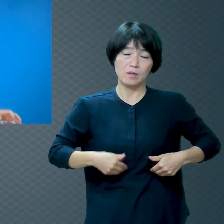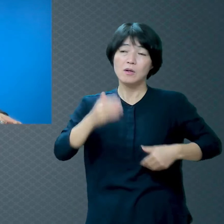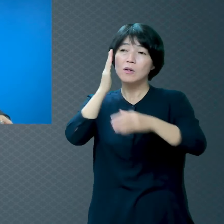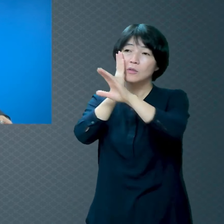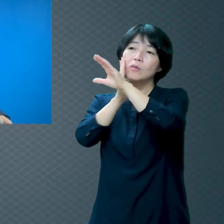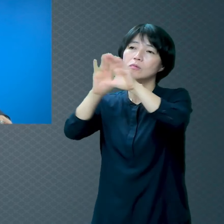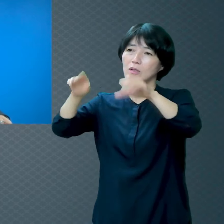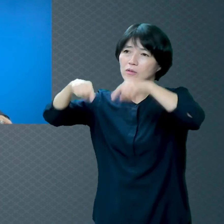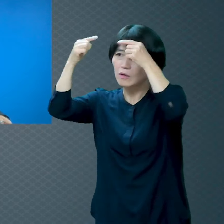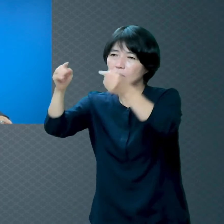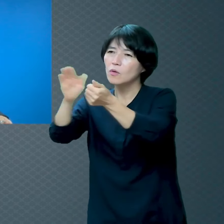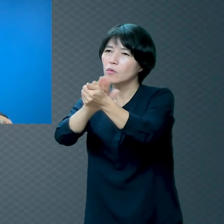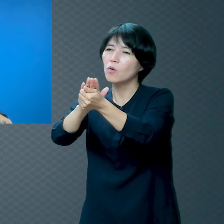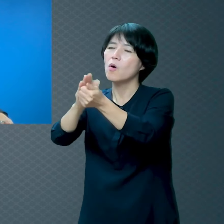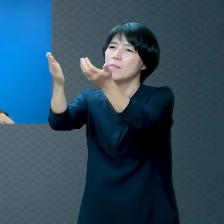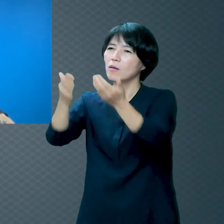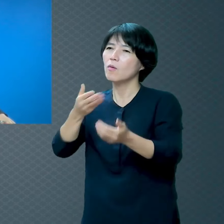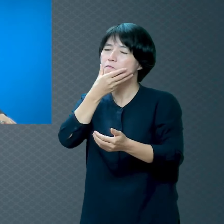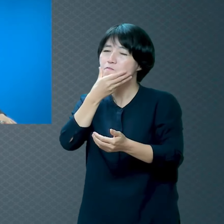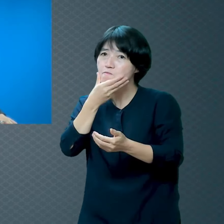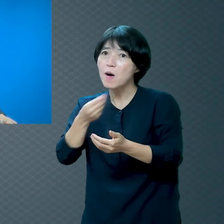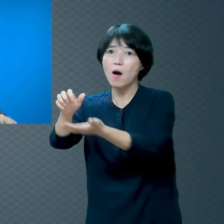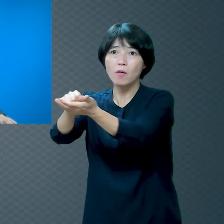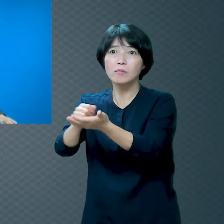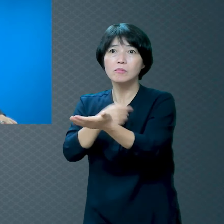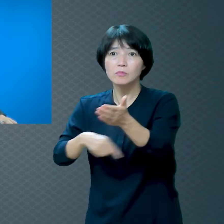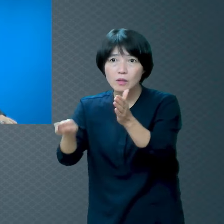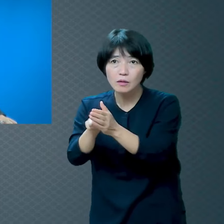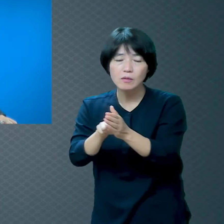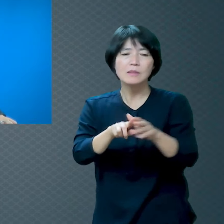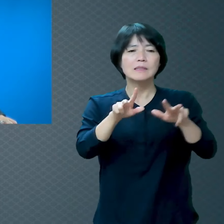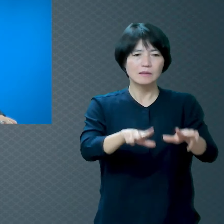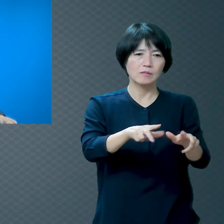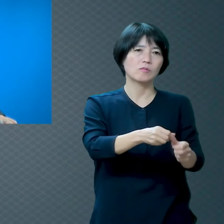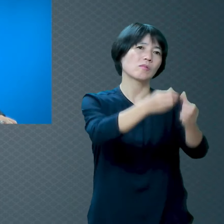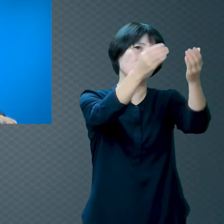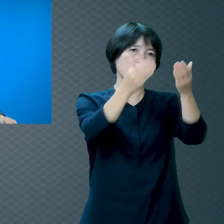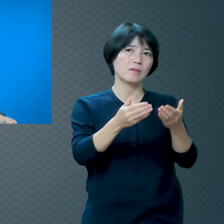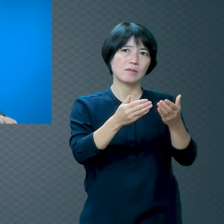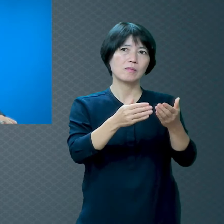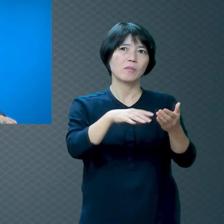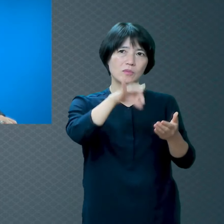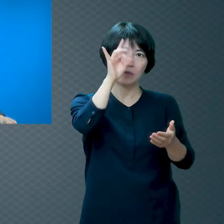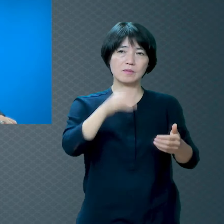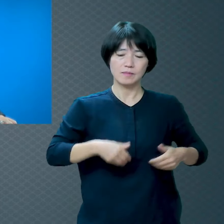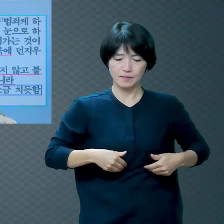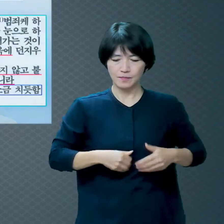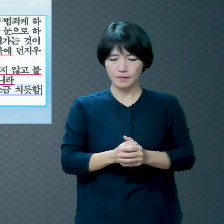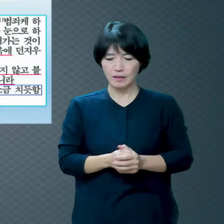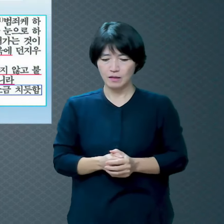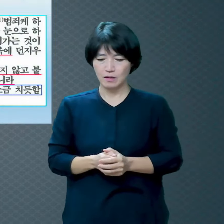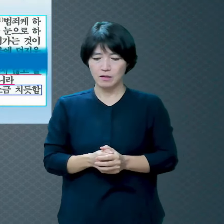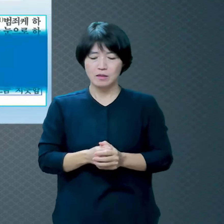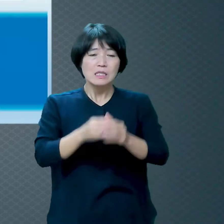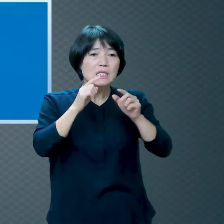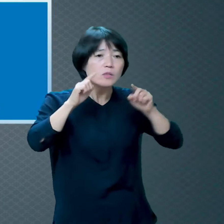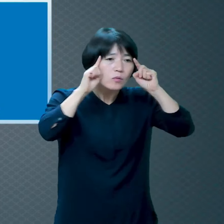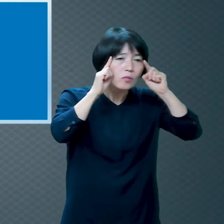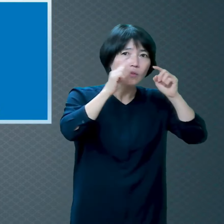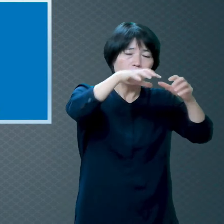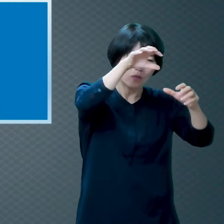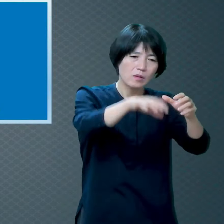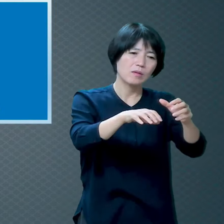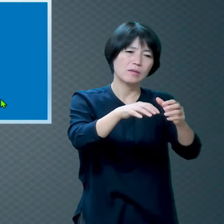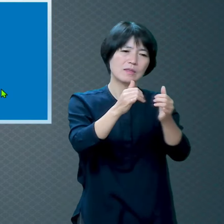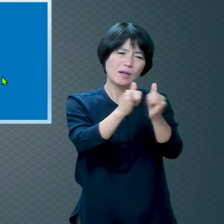하나님은 지옥에 대해서 분명하게 말씀하고 있습니다 사람마다 불러서 소금치듯함을 받으리라